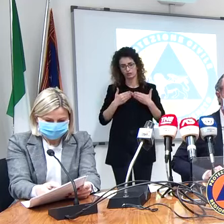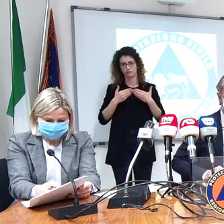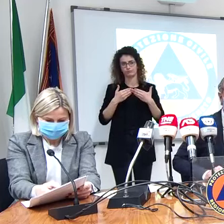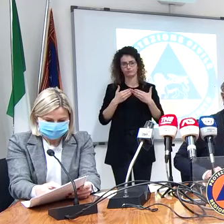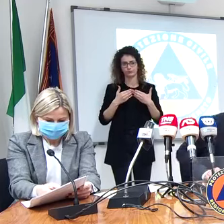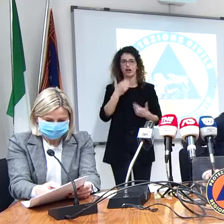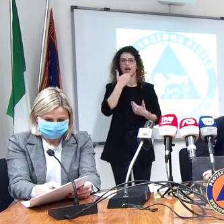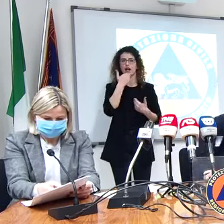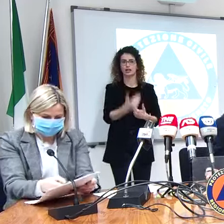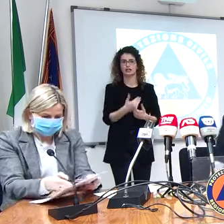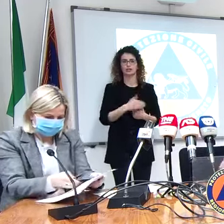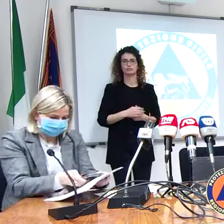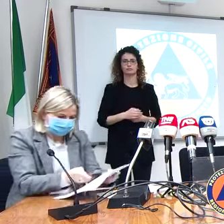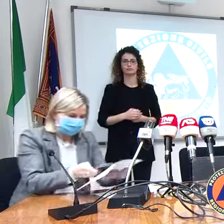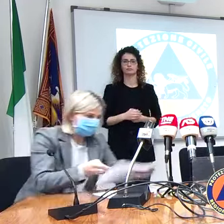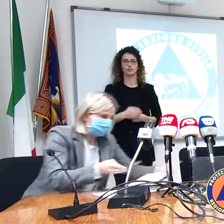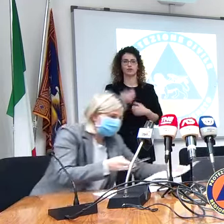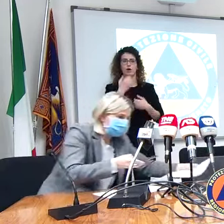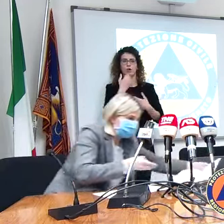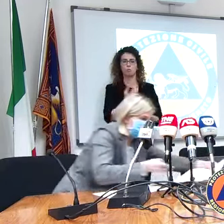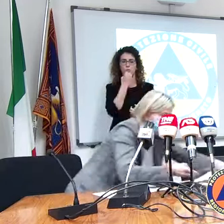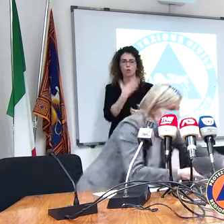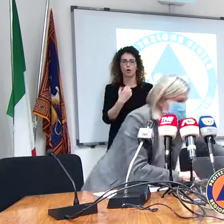grazie buon lavoro